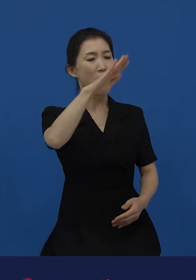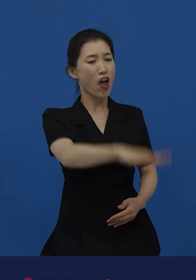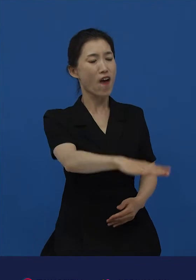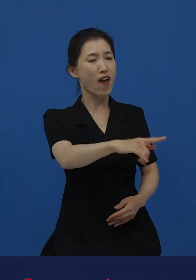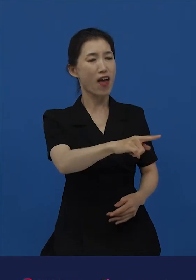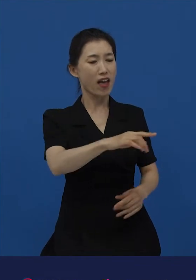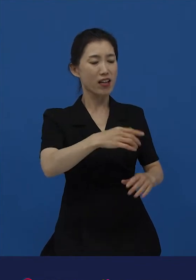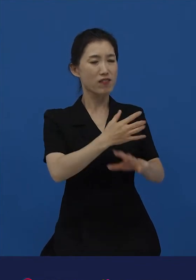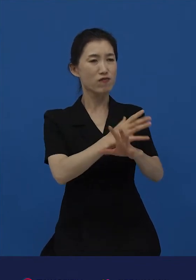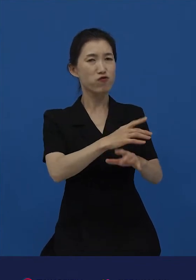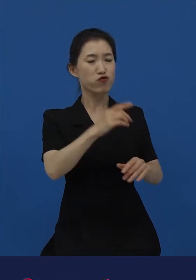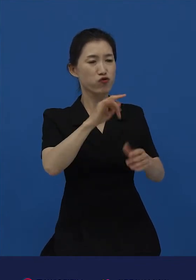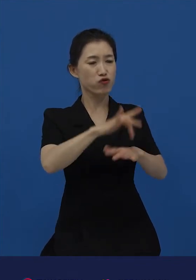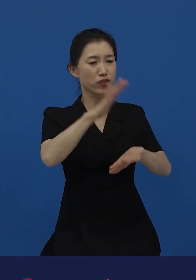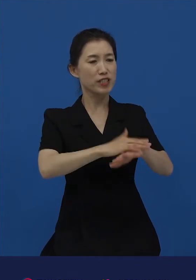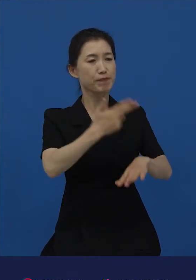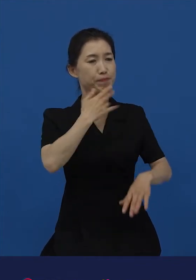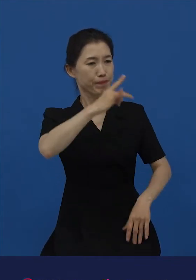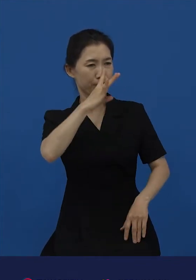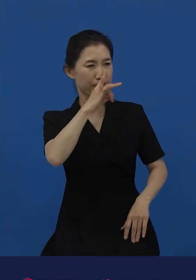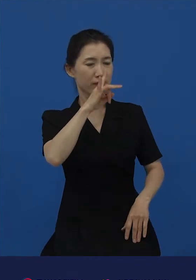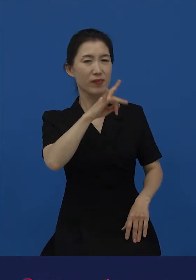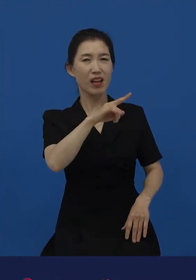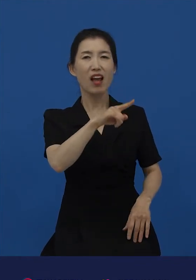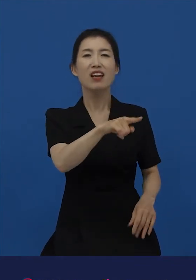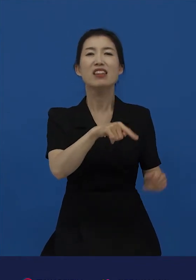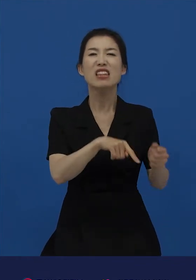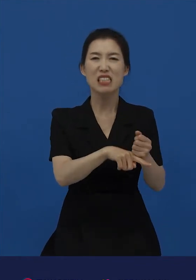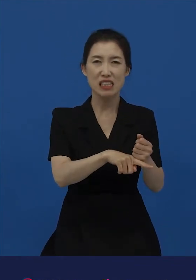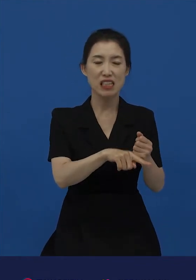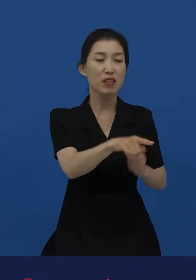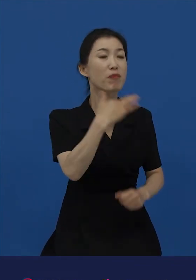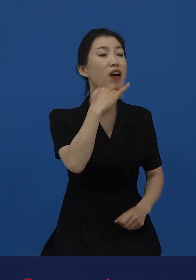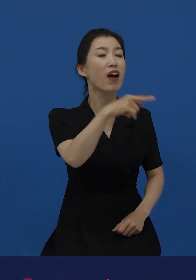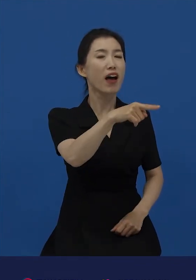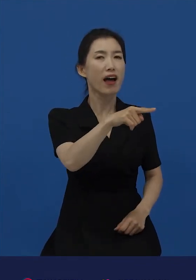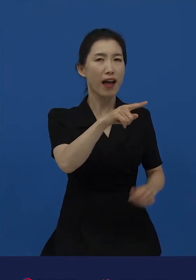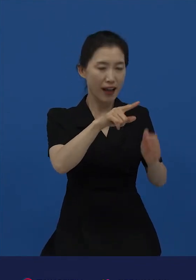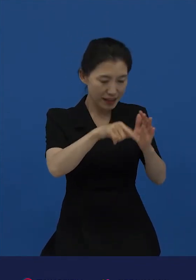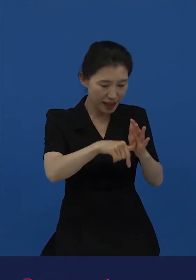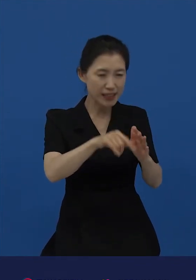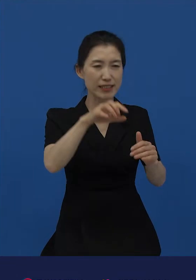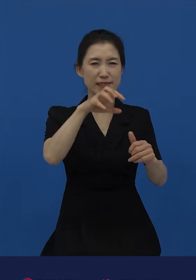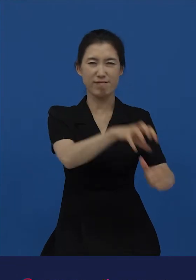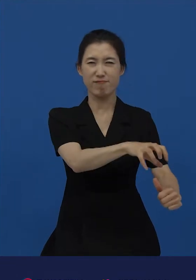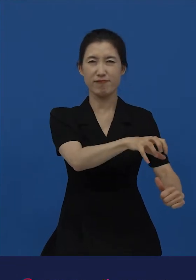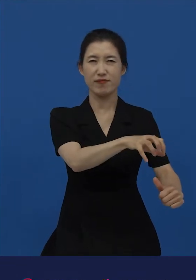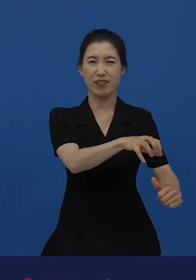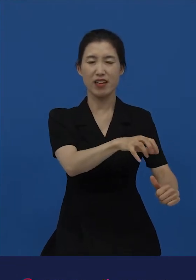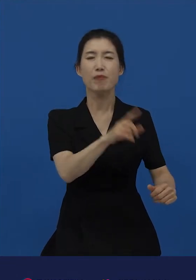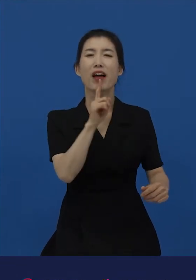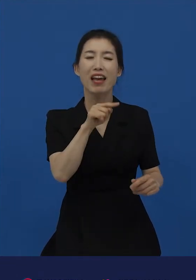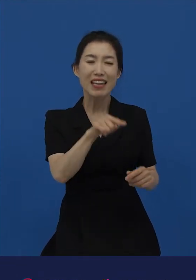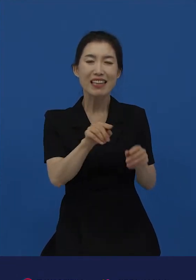말이니까요. 이런 말이 유효한 표현으로 기능한 것을 통해서 우리 사회에 연령 권력이